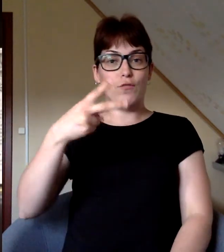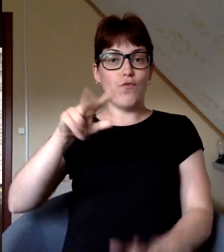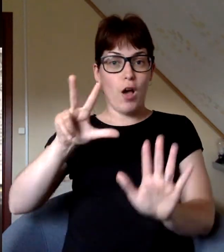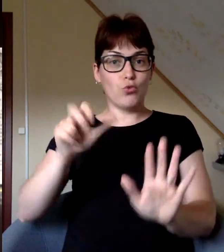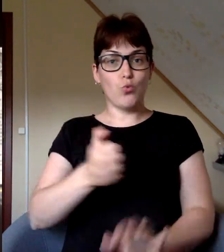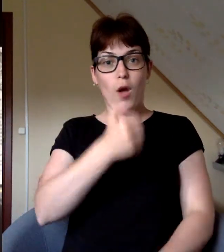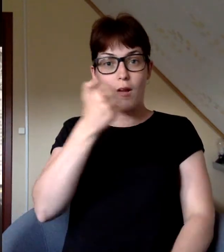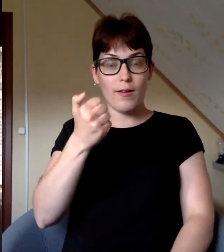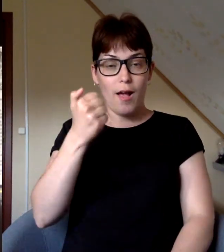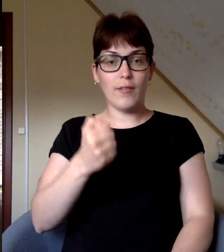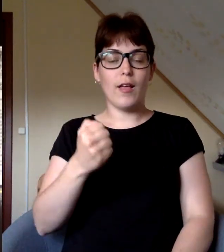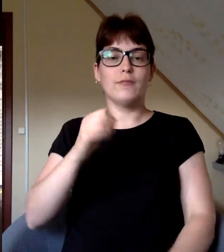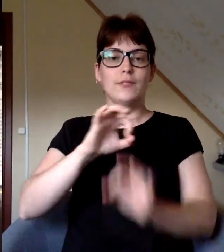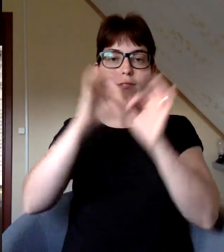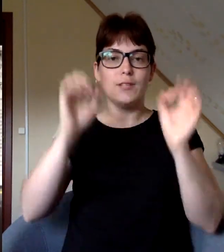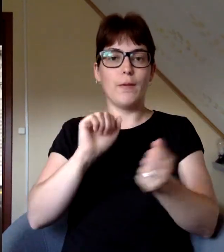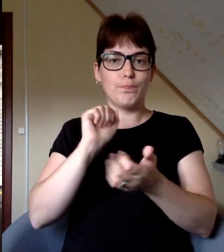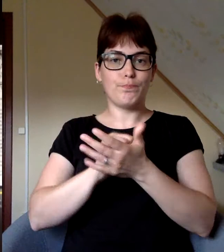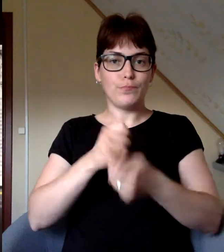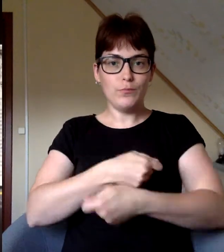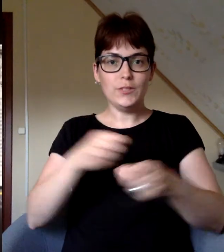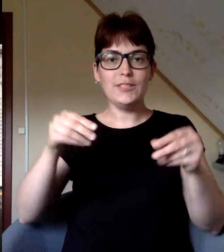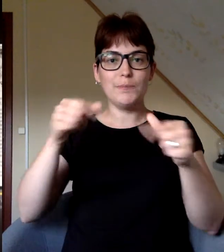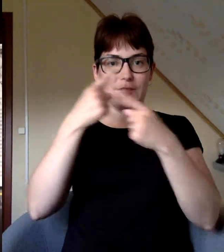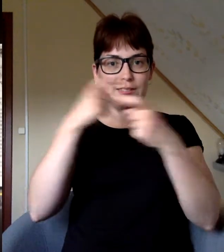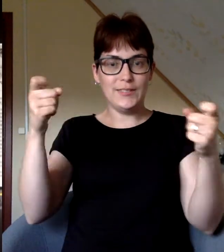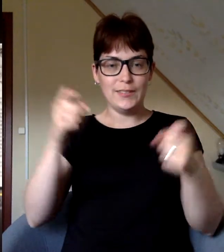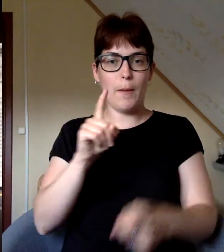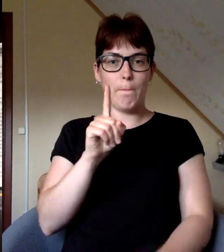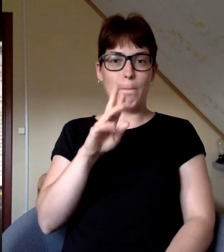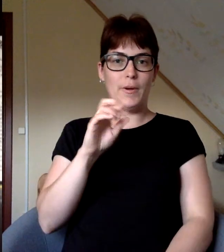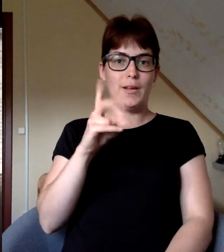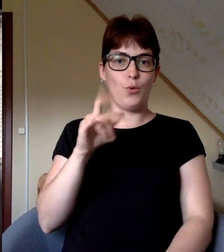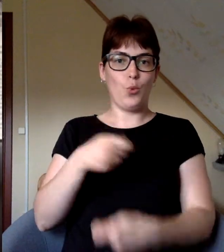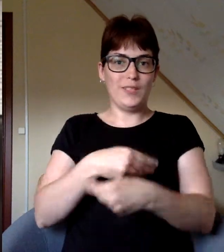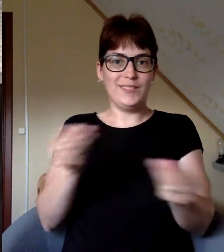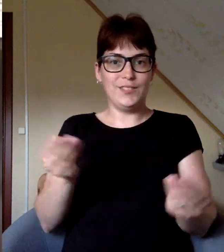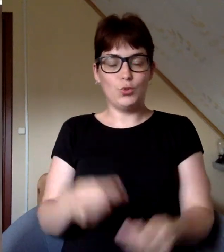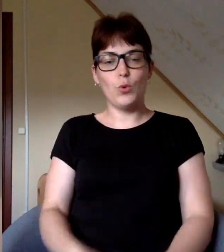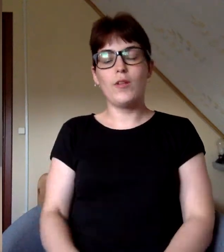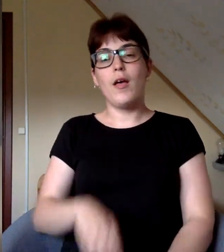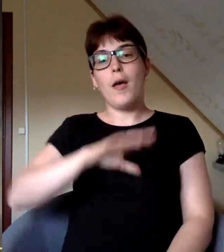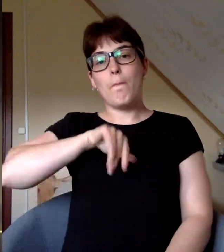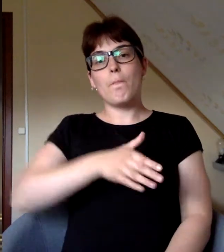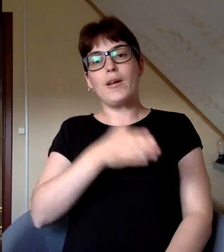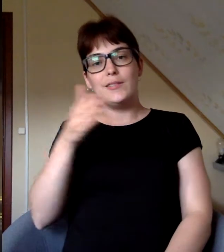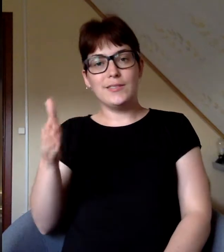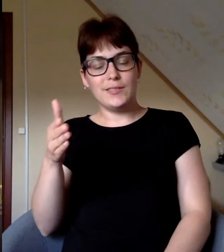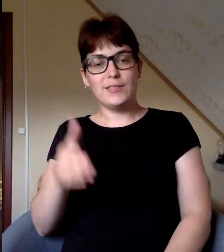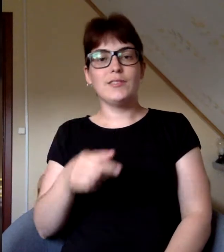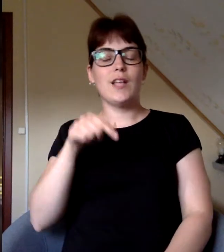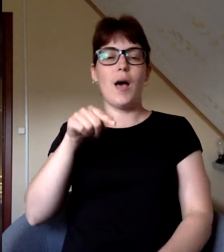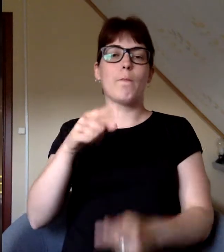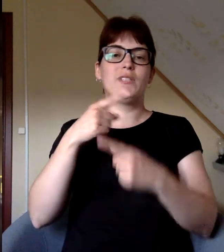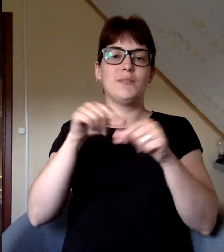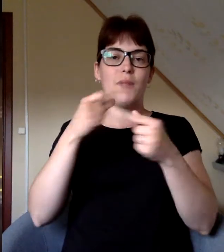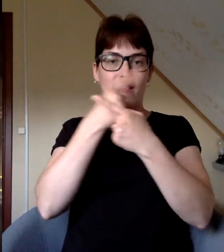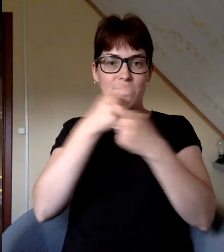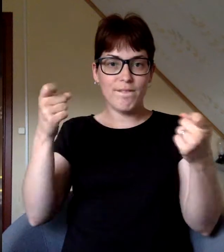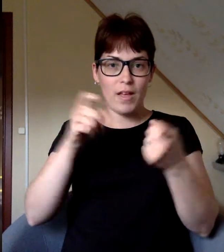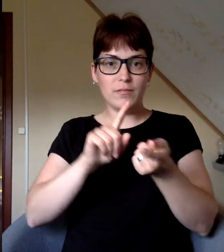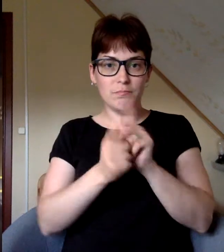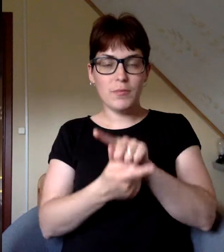1928. gadā sāka iznāka laikraksts Smeltenes ziņas, kuru izdot prikulis. Vēlāk neatkarīgu nedēļas laikrakstu